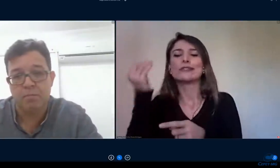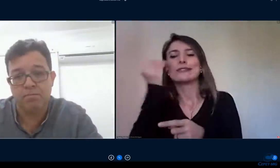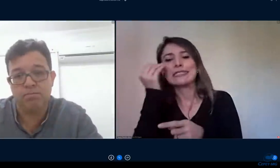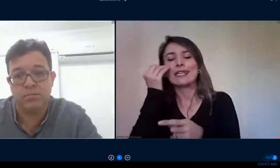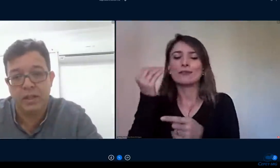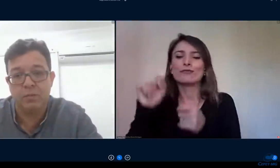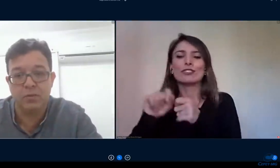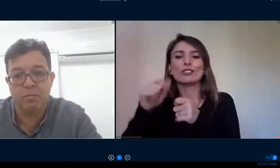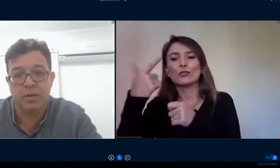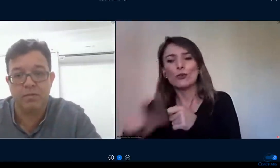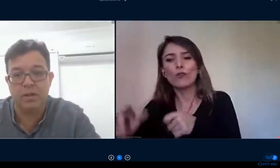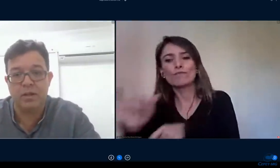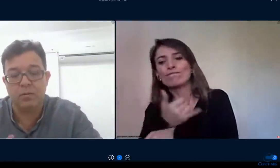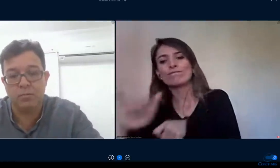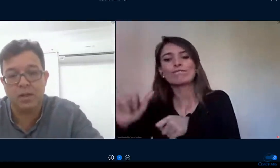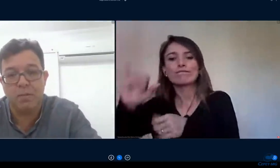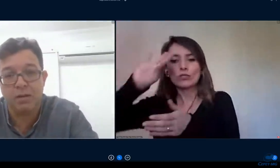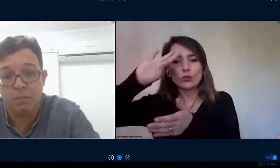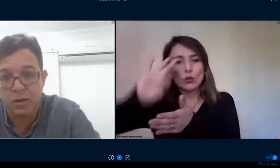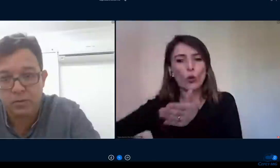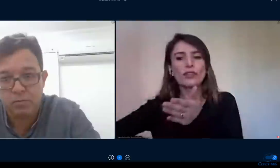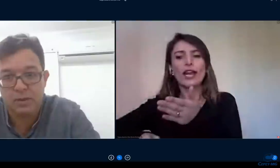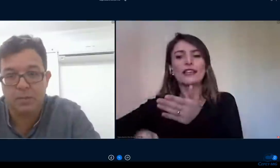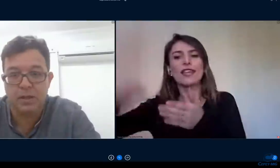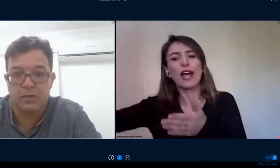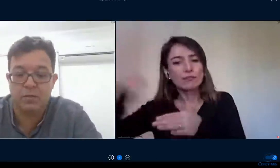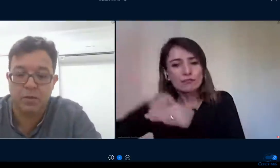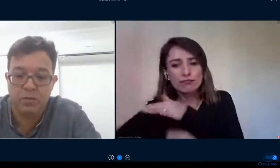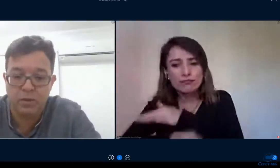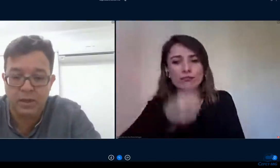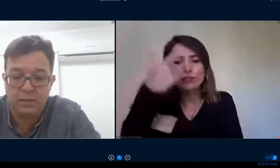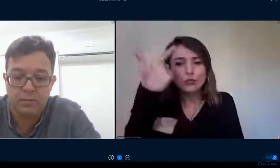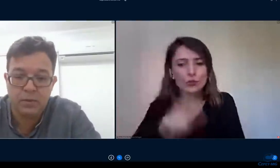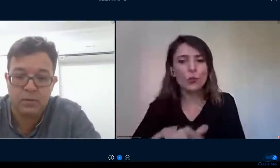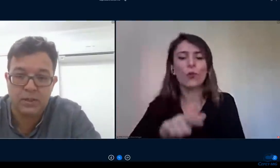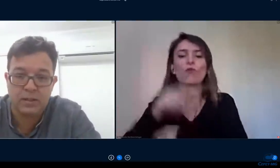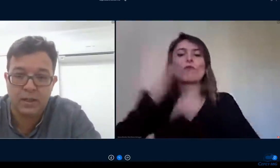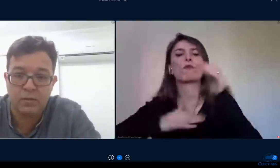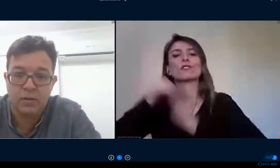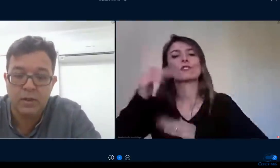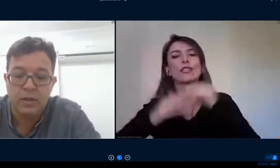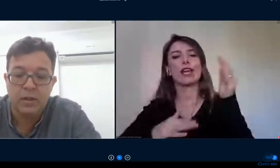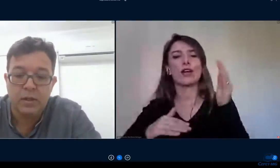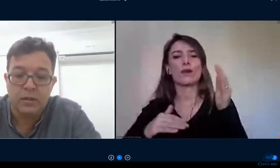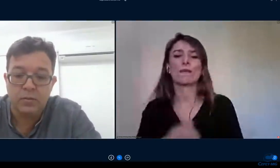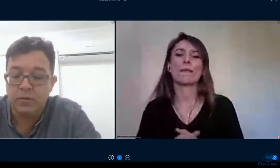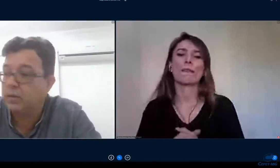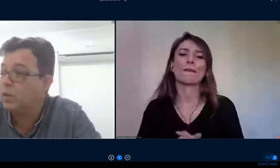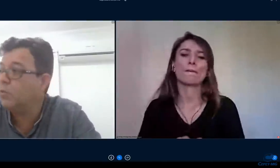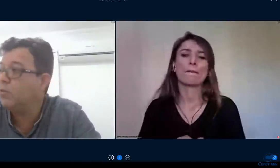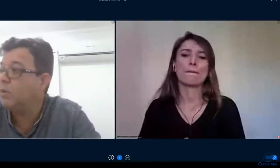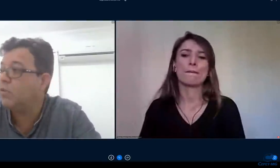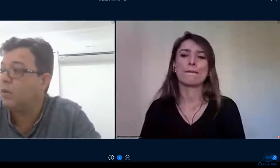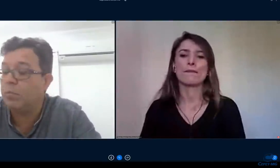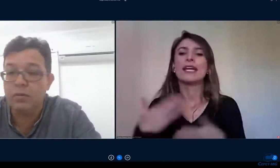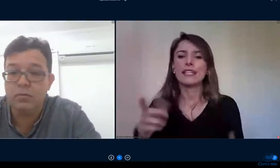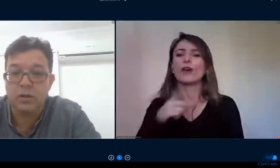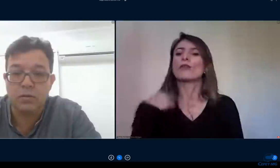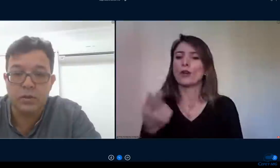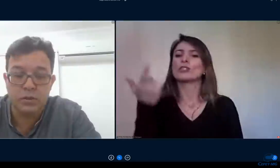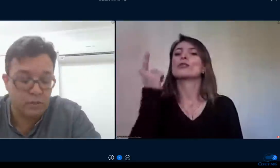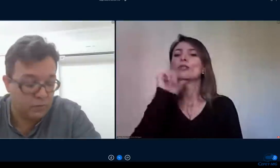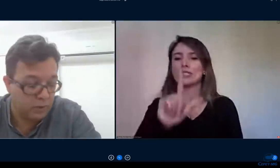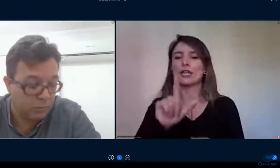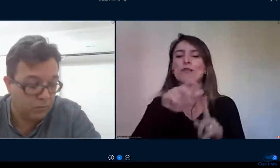porque teríamos que prever um trabalho remoto né para esses profissionais contratados então conseguimos no mês de